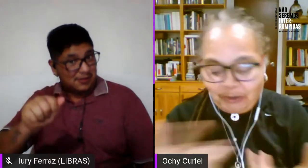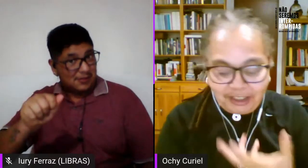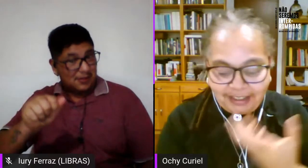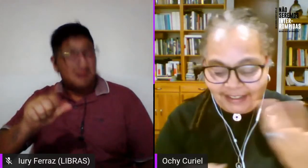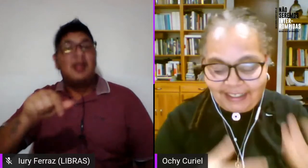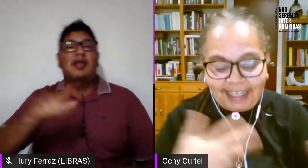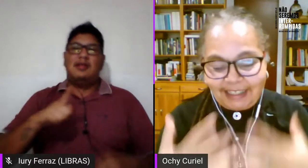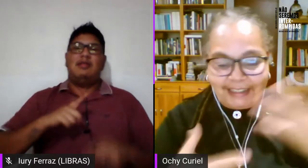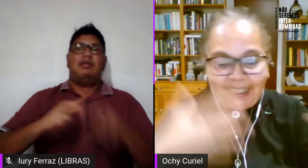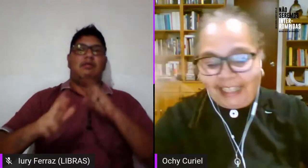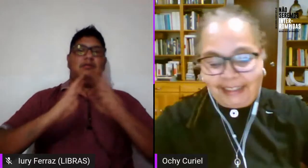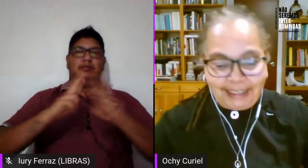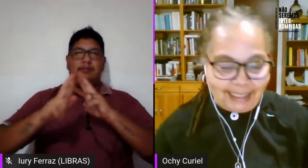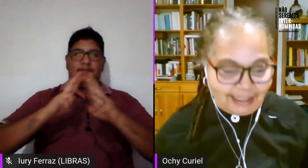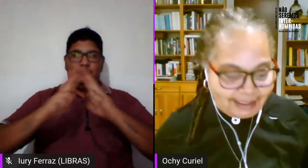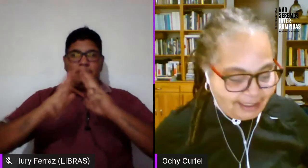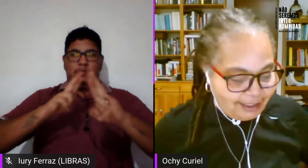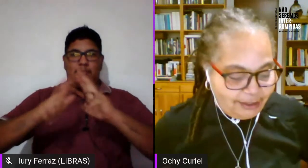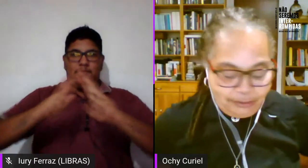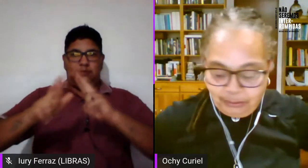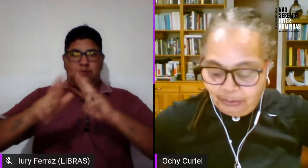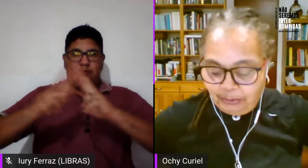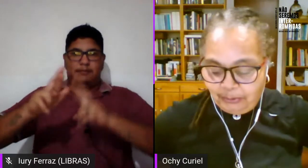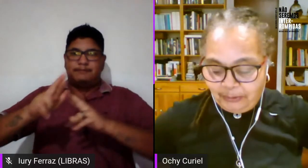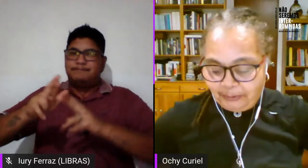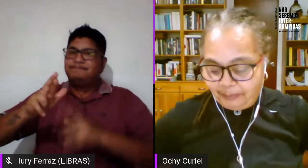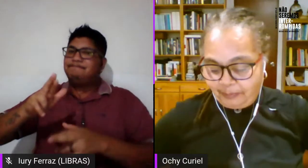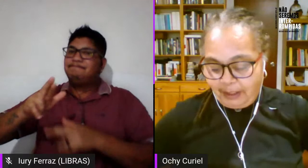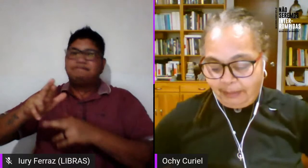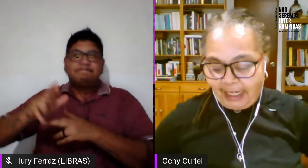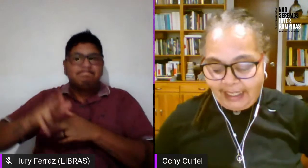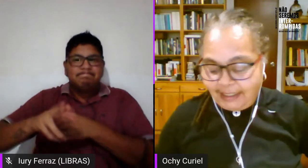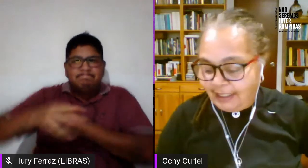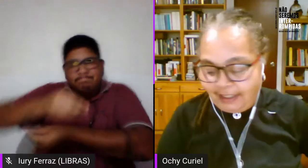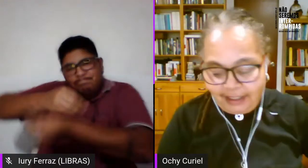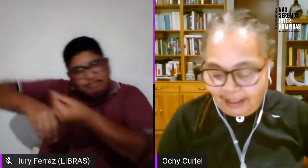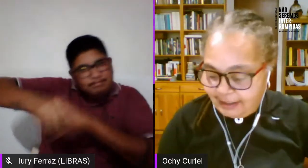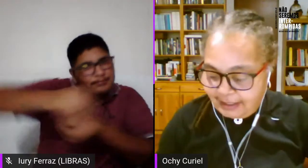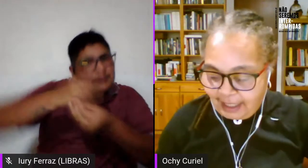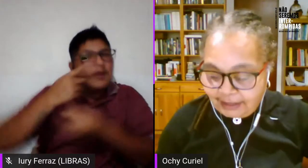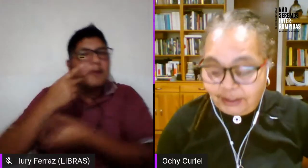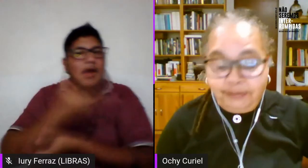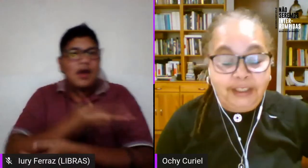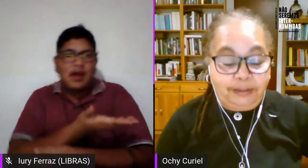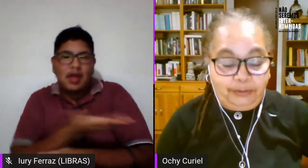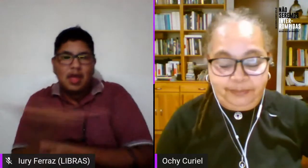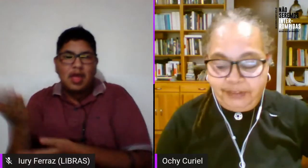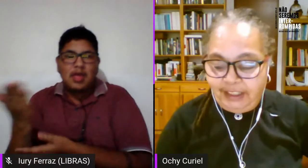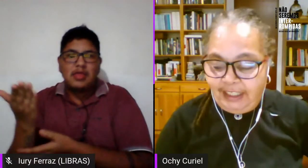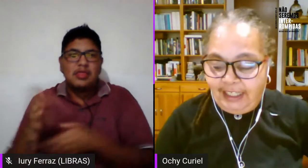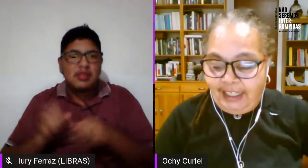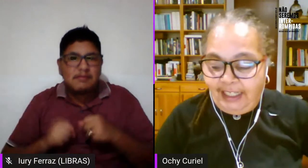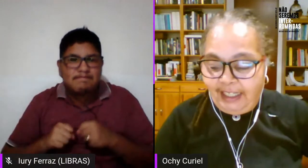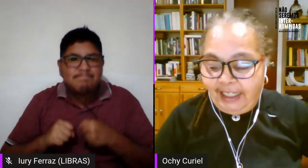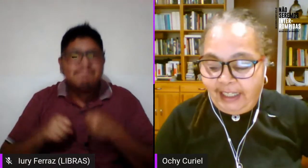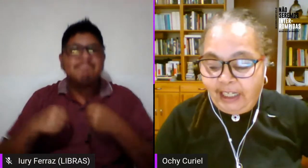-relações transatlânticas no para este ativismo